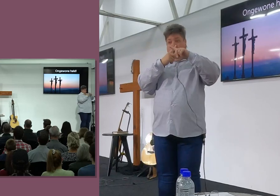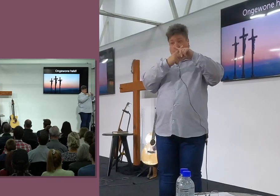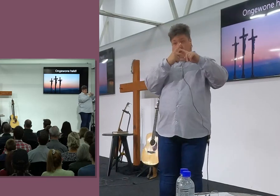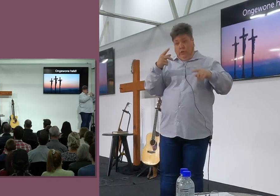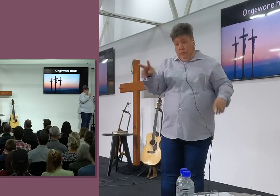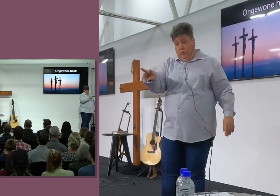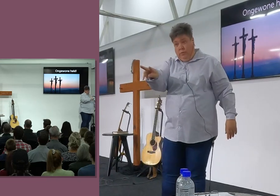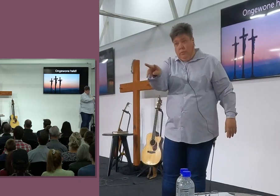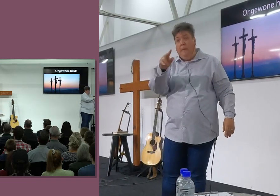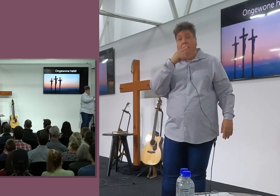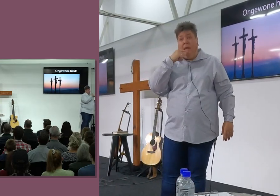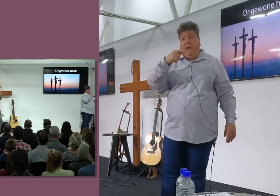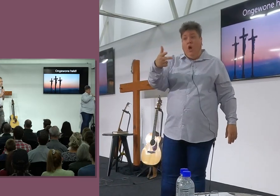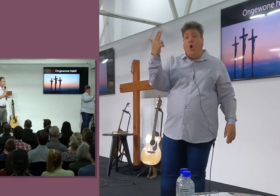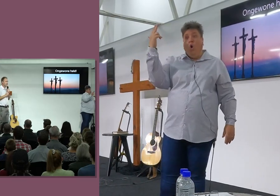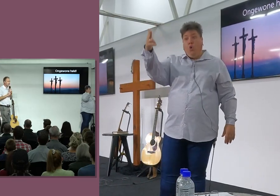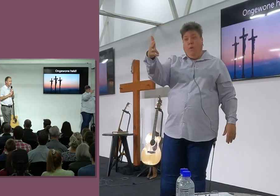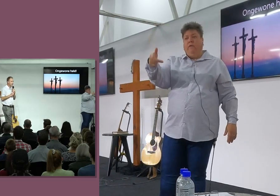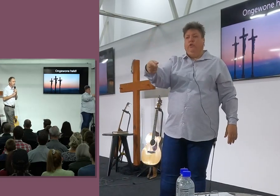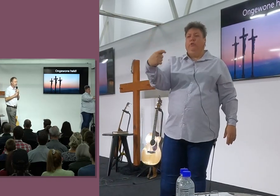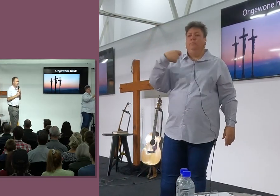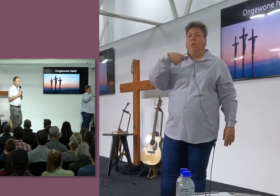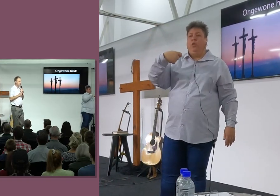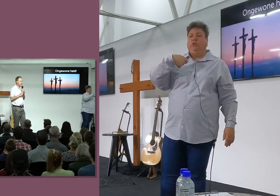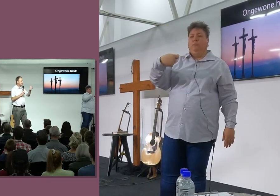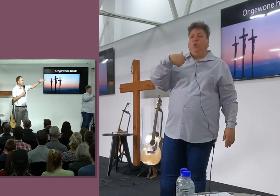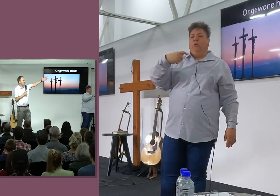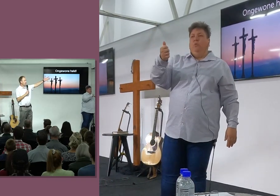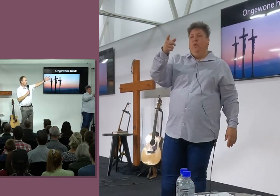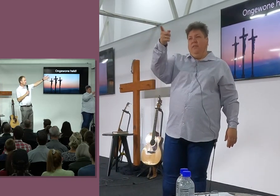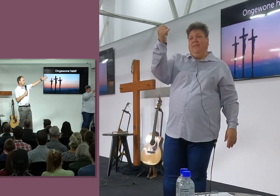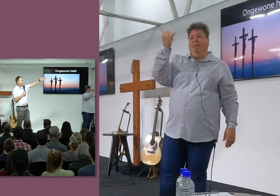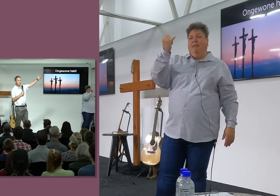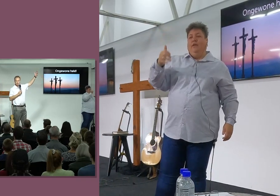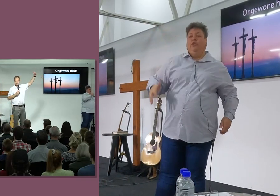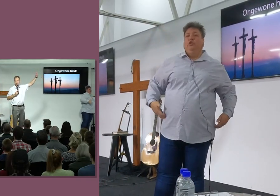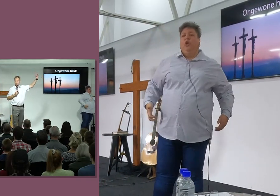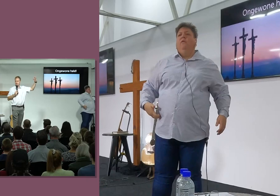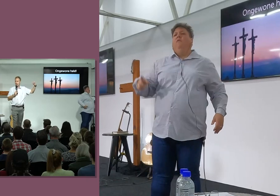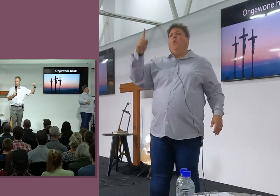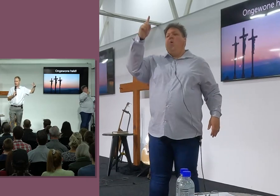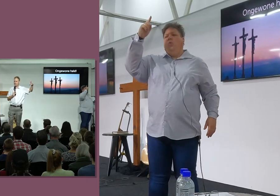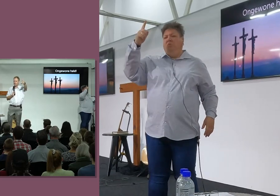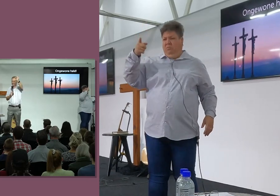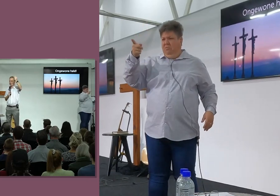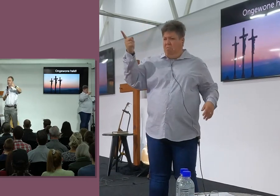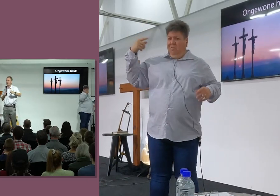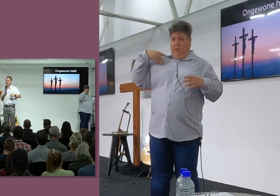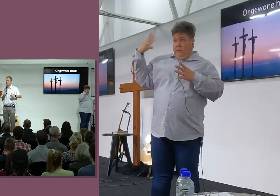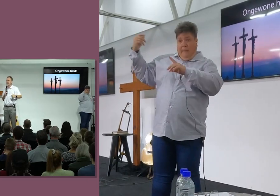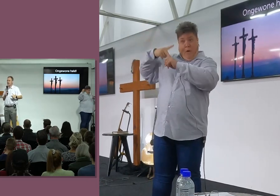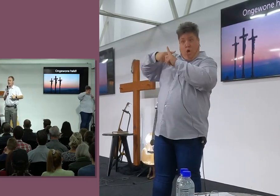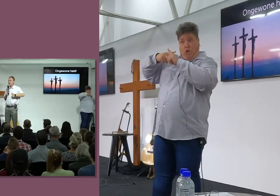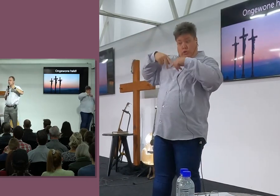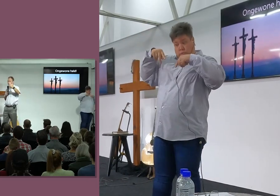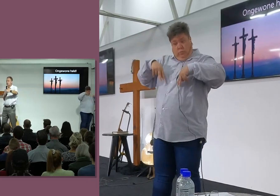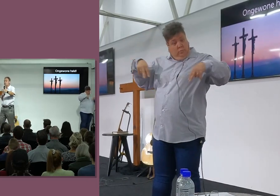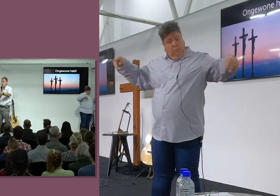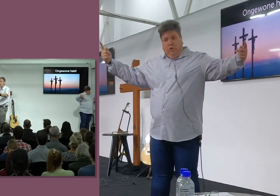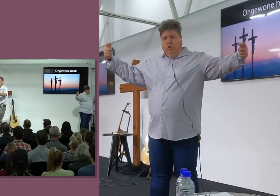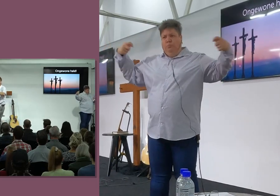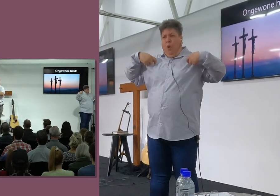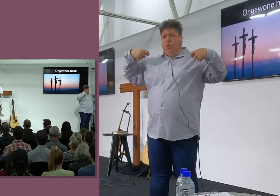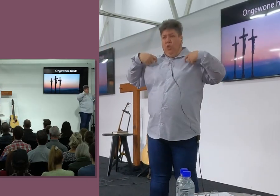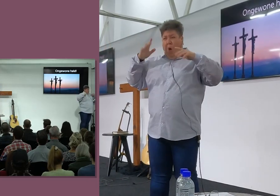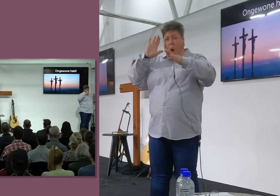Waar al twee die rovers, Voor die heren sê, Heren, Hy is aan die sê van God, Red ons, Hal ons hier af, As hy aan die sê van God is, En hulle spot